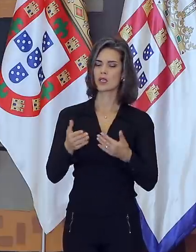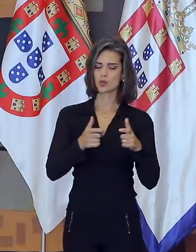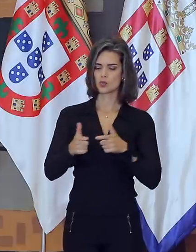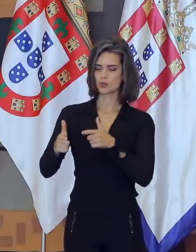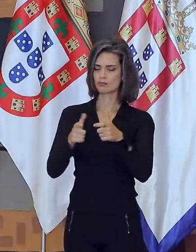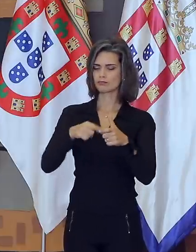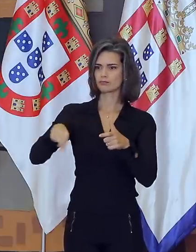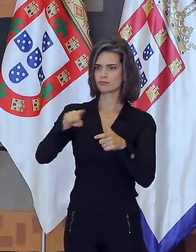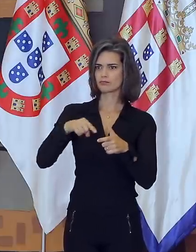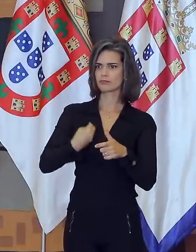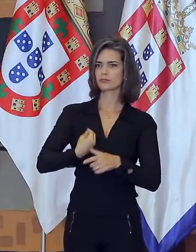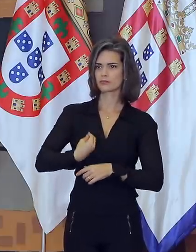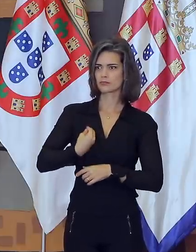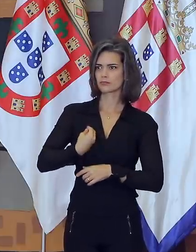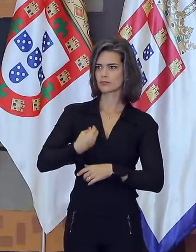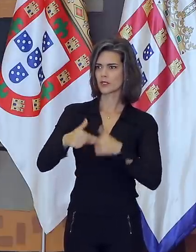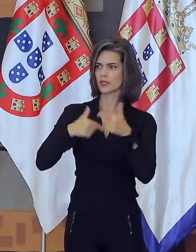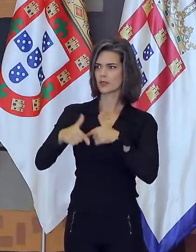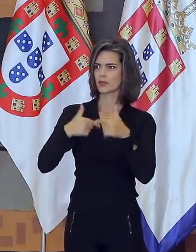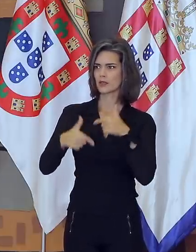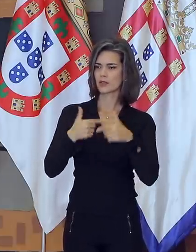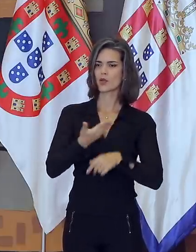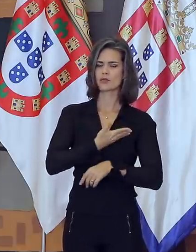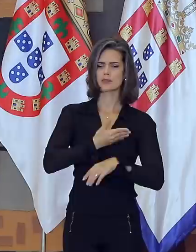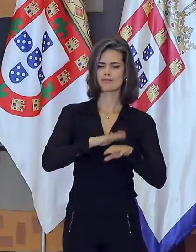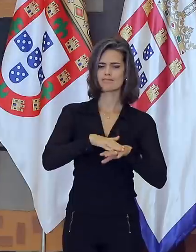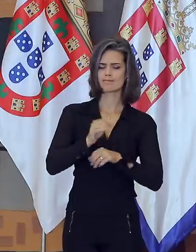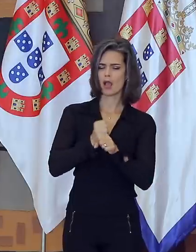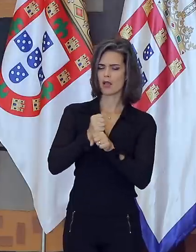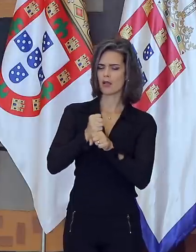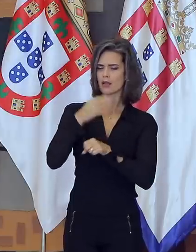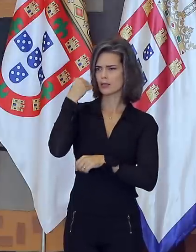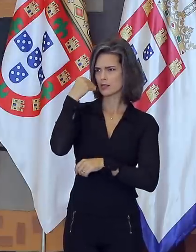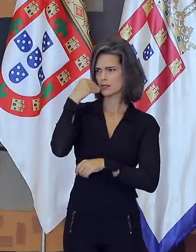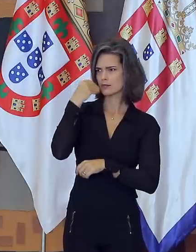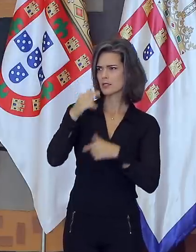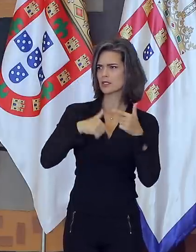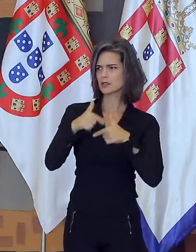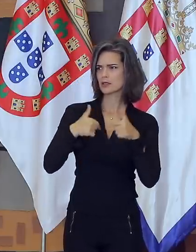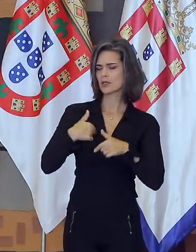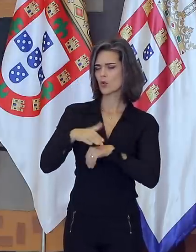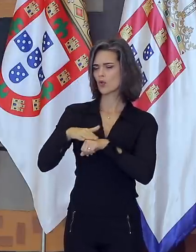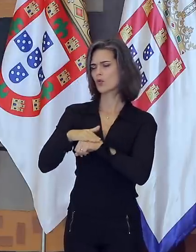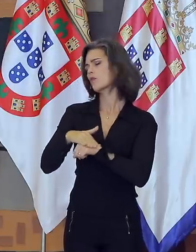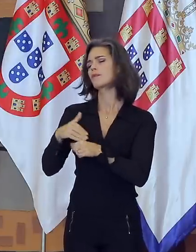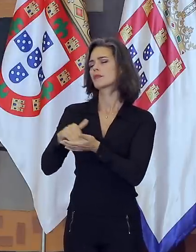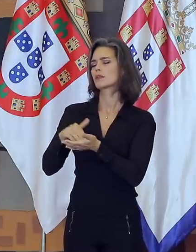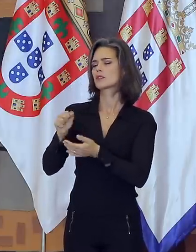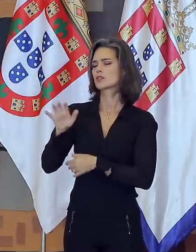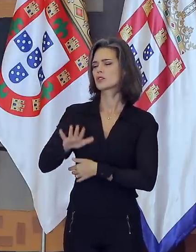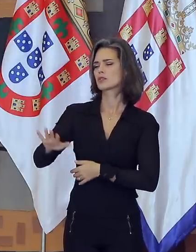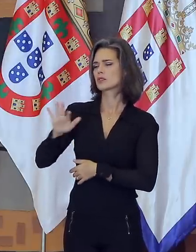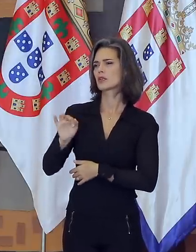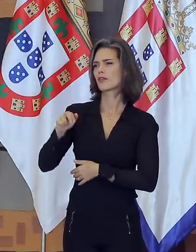lotados, com a atenção especial dos colegas mais antigos. Conversei a respeito com o secretário-geral, embaixador Fernando Simas